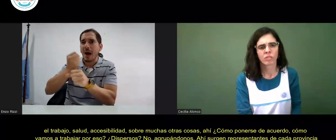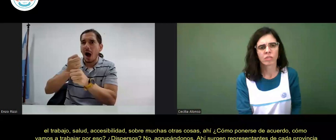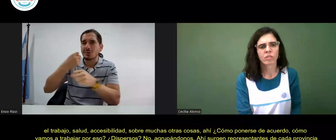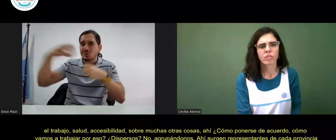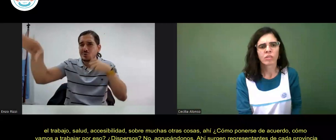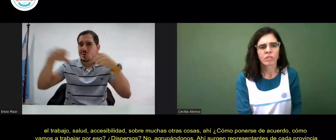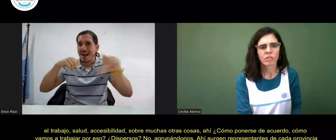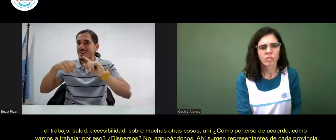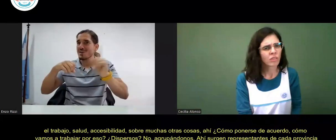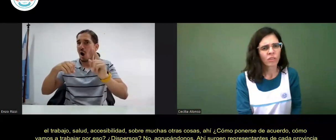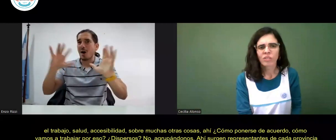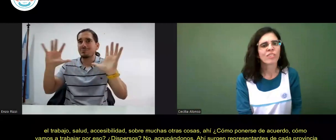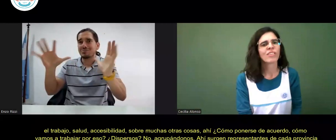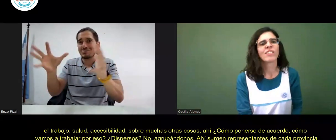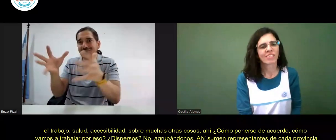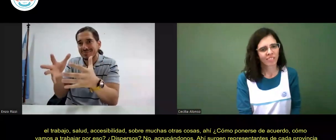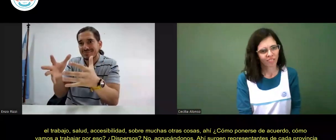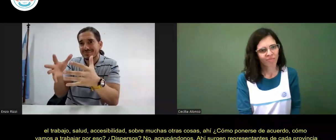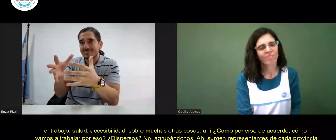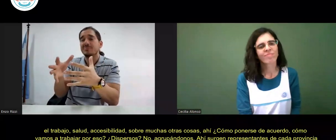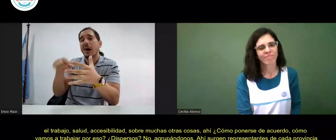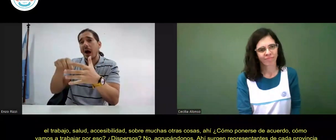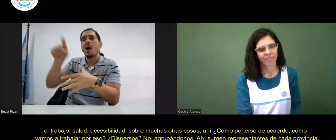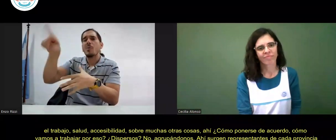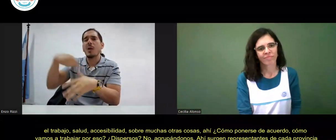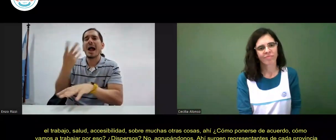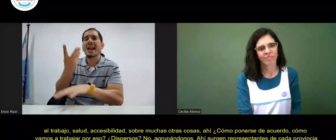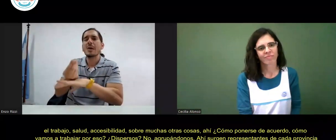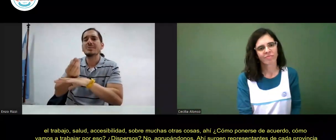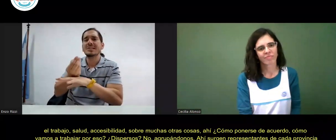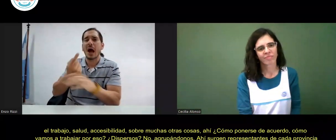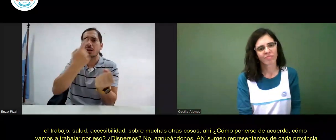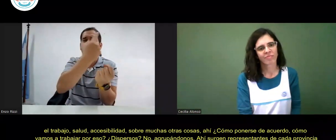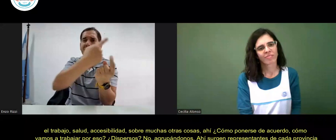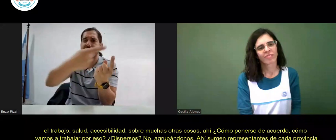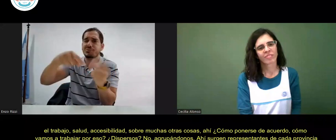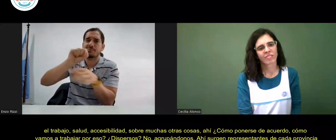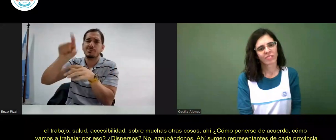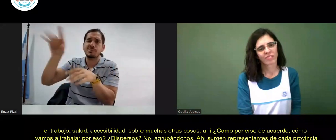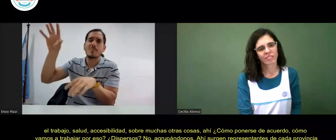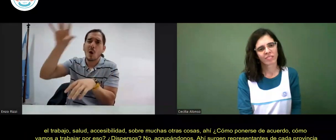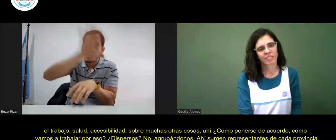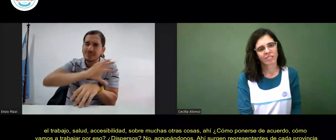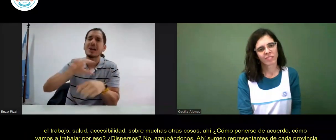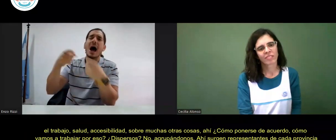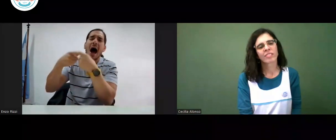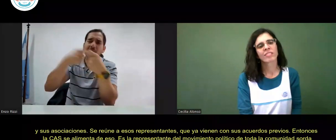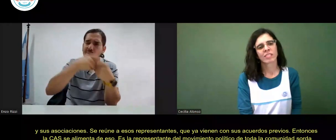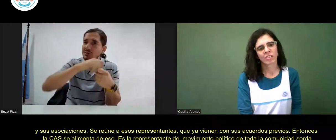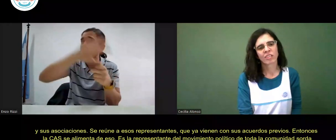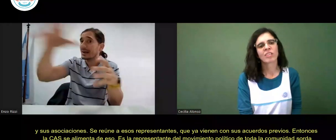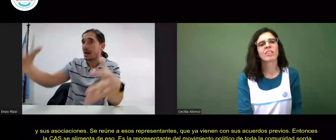¿Dispersos? No. Agrupándonos. Ahí surgen representantes de cada provincia y sus